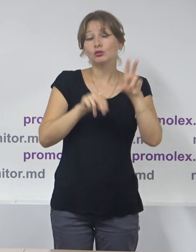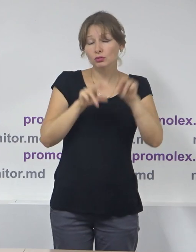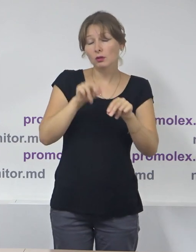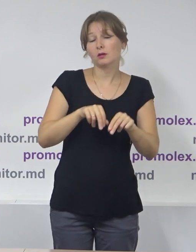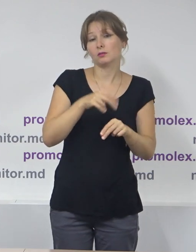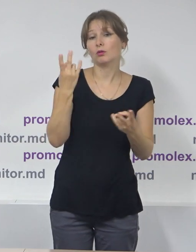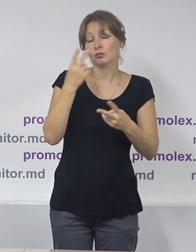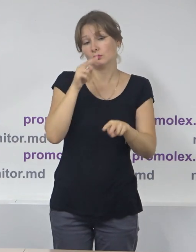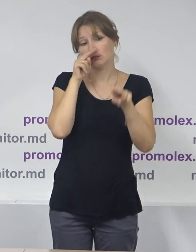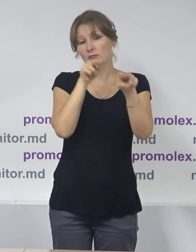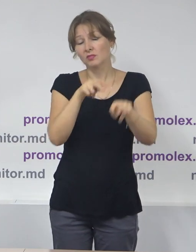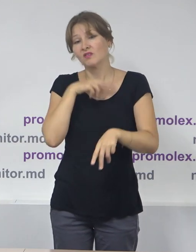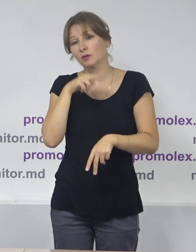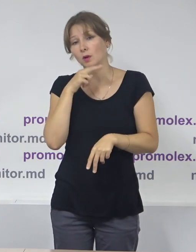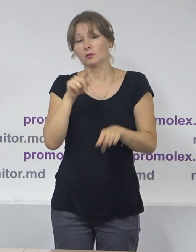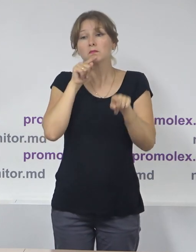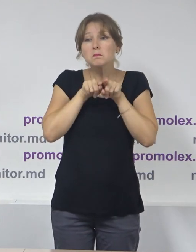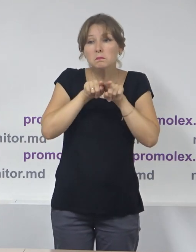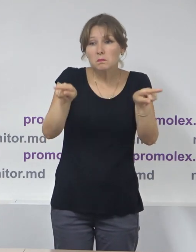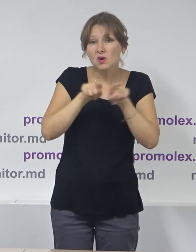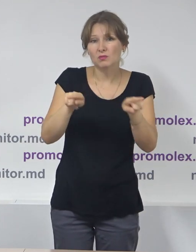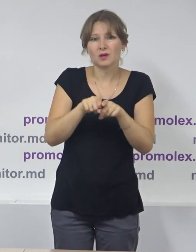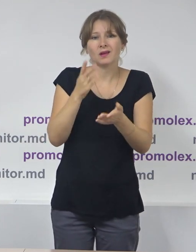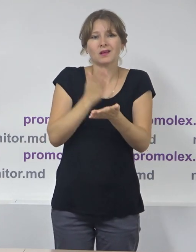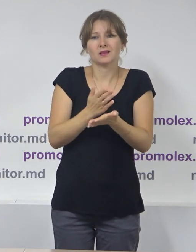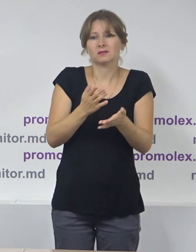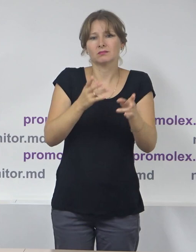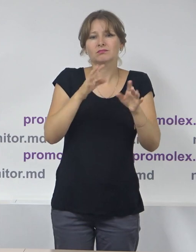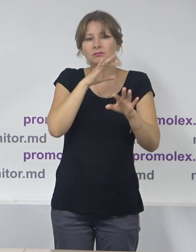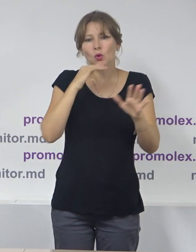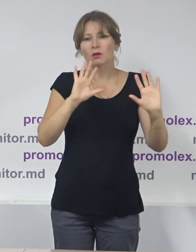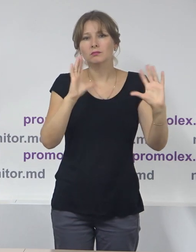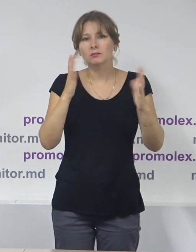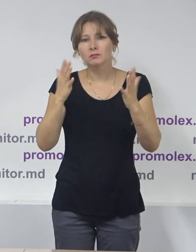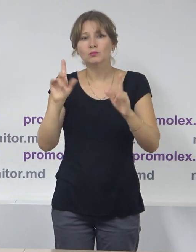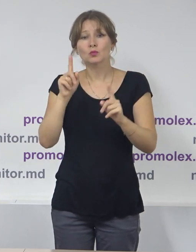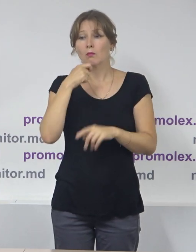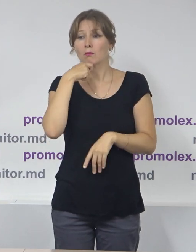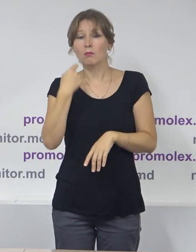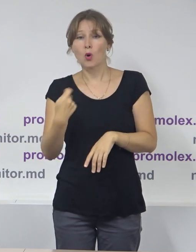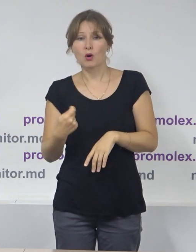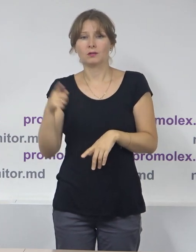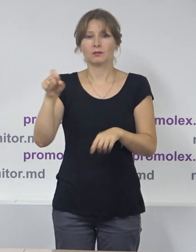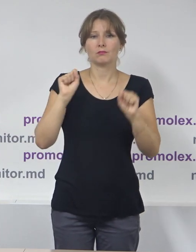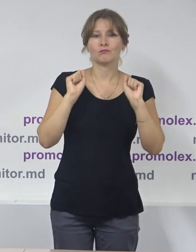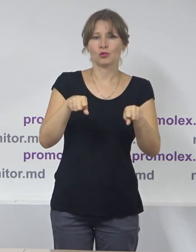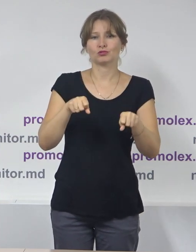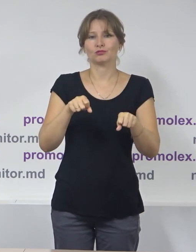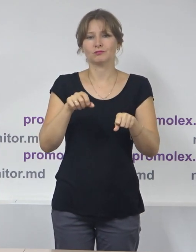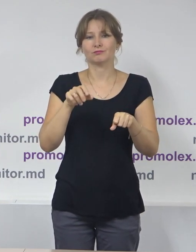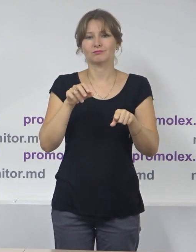denigrare promovată de anumiți factori sau actori politici, potrivit ceea aceste acuzații ar fi